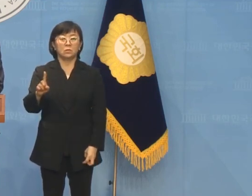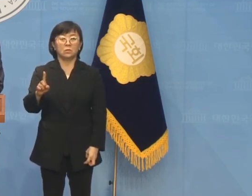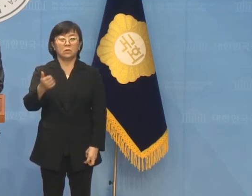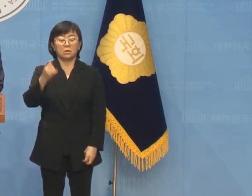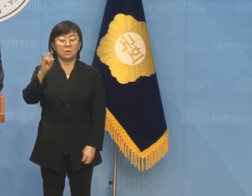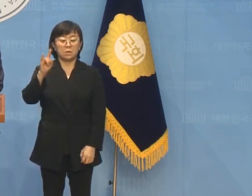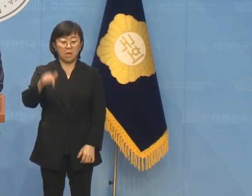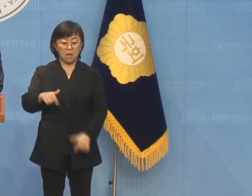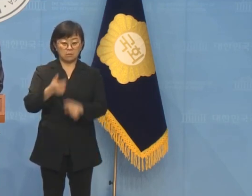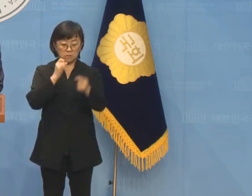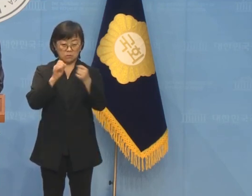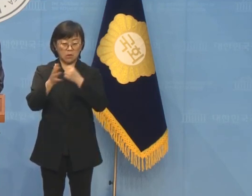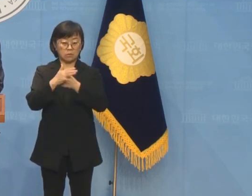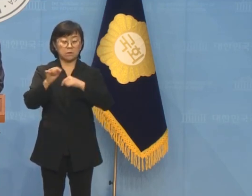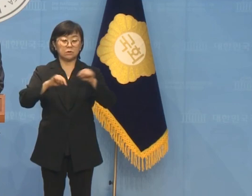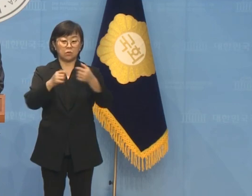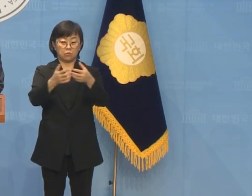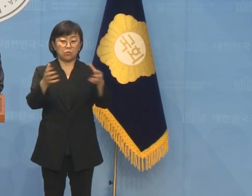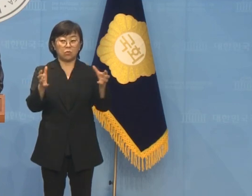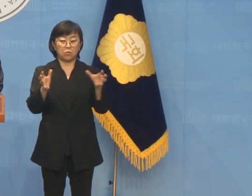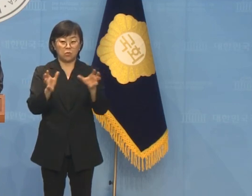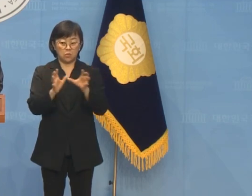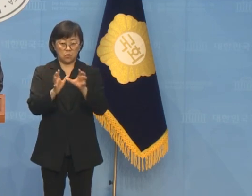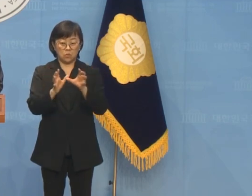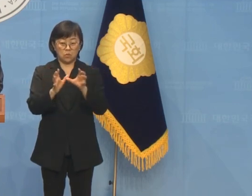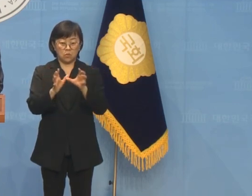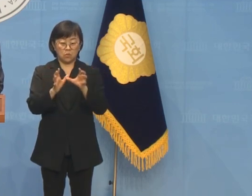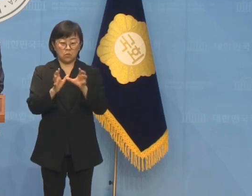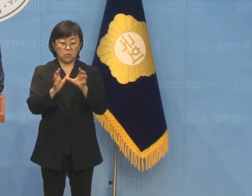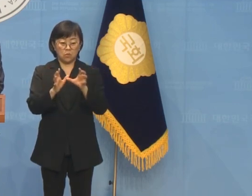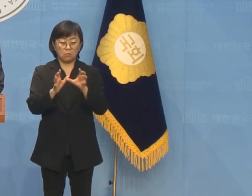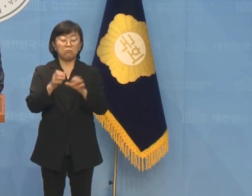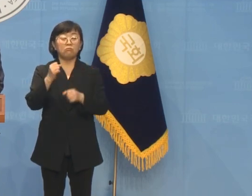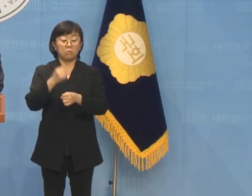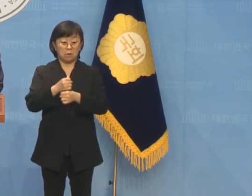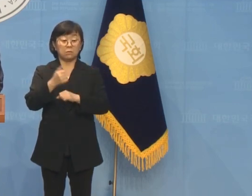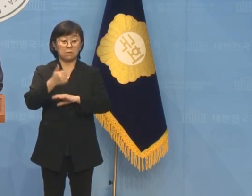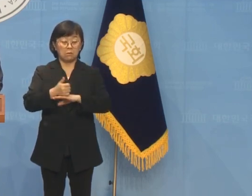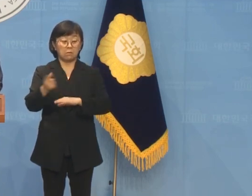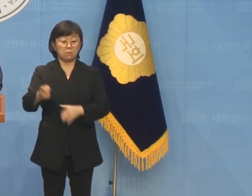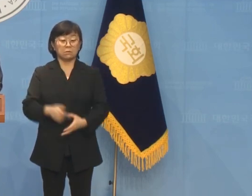핵관들이 지도부로 치러낸 선거 아니겠습니까?